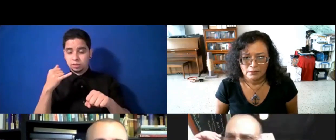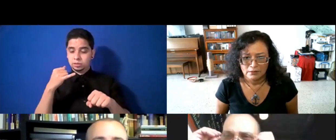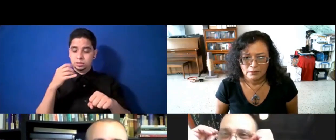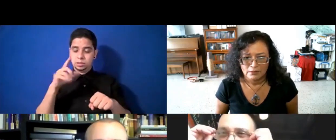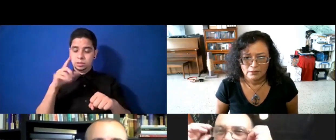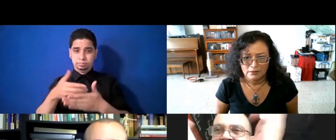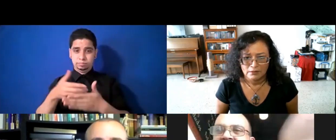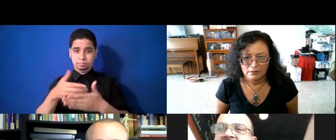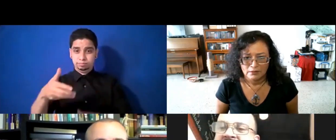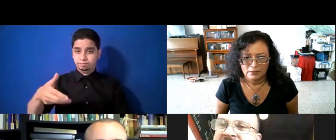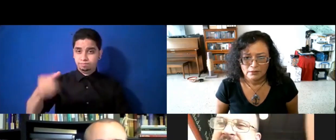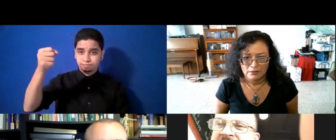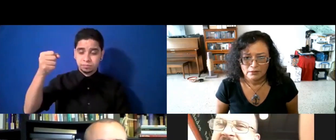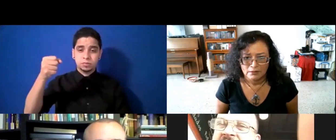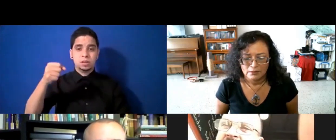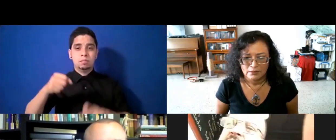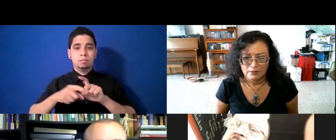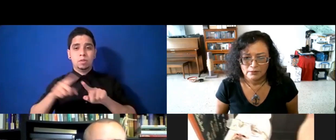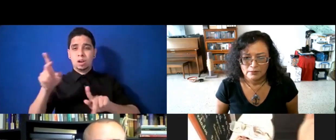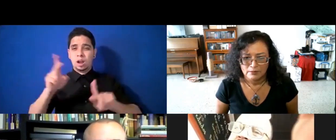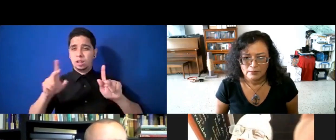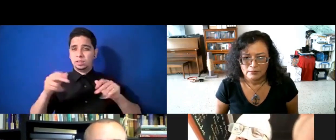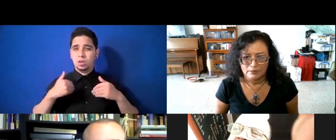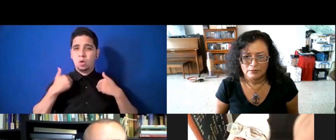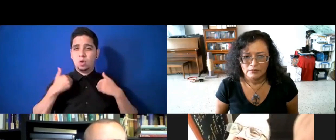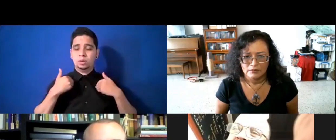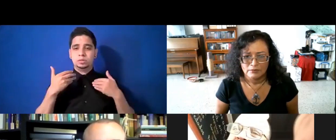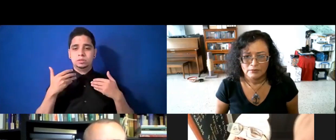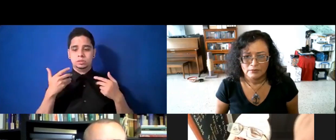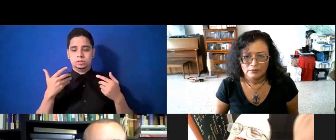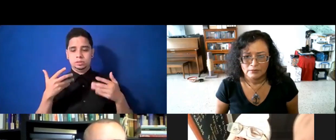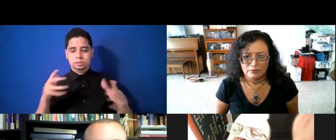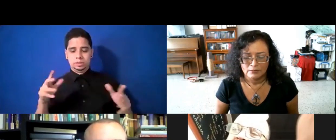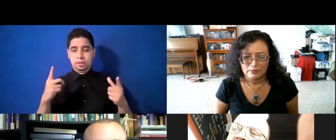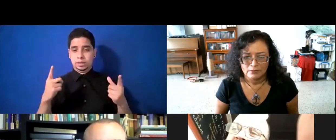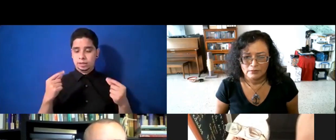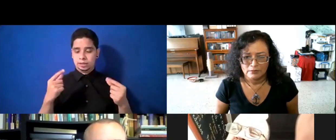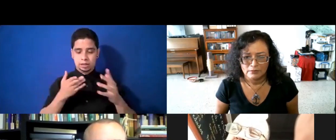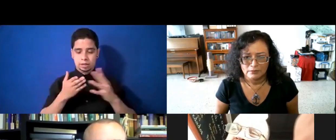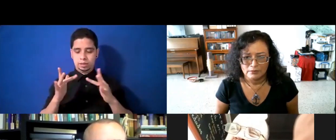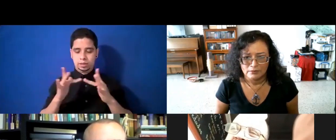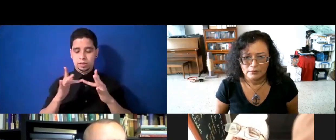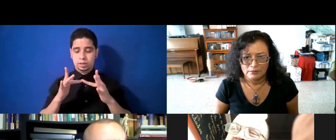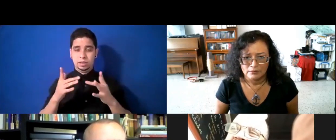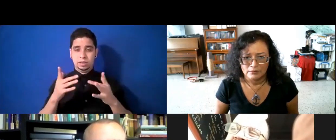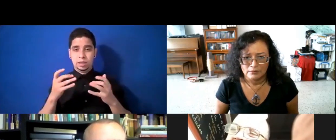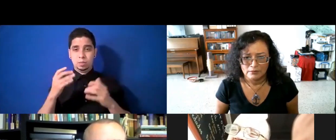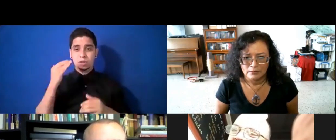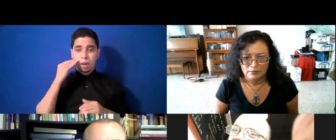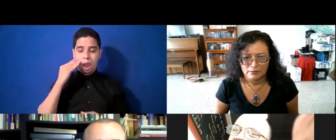a la gente joven, ¿verdad?, hay mucha gente que ya está usando la tecnología, ¿hasta dónde llega el radio